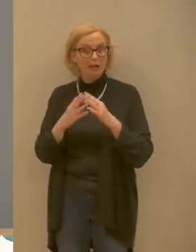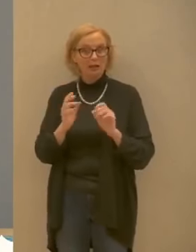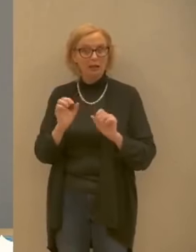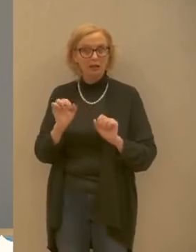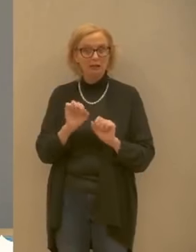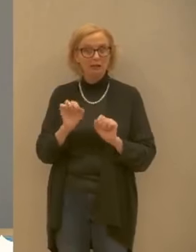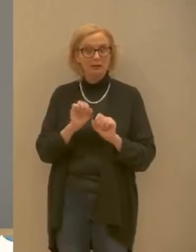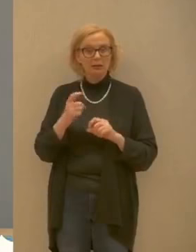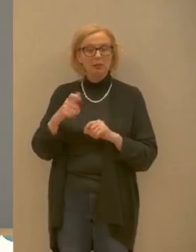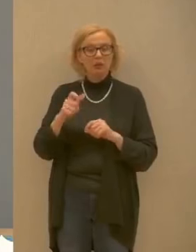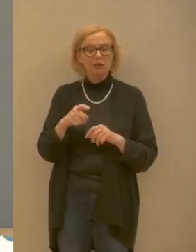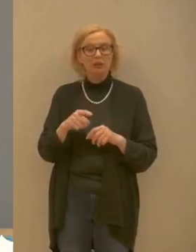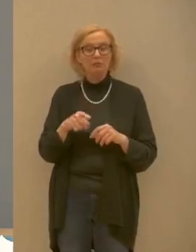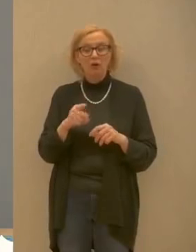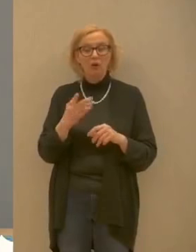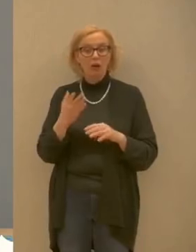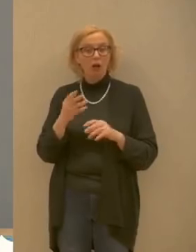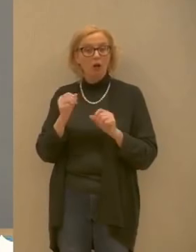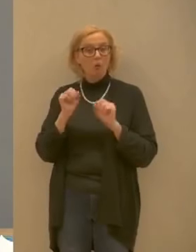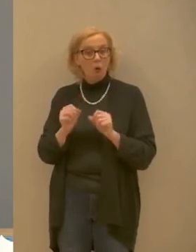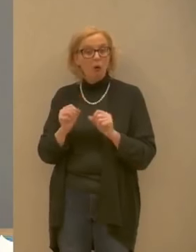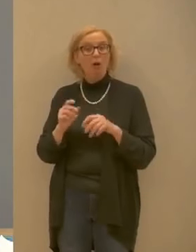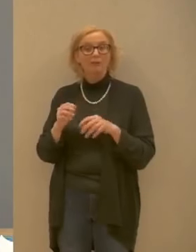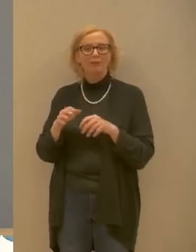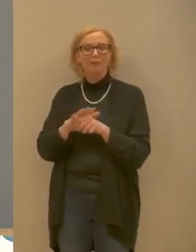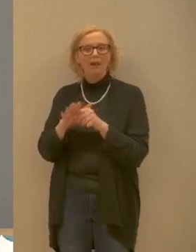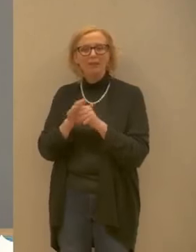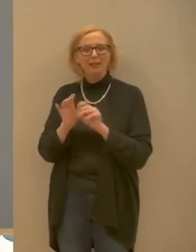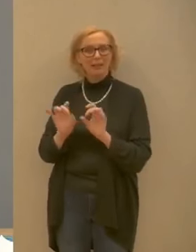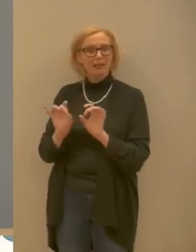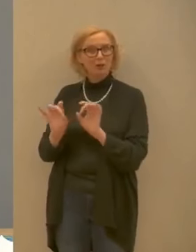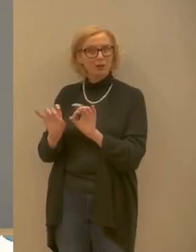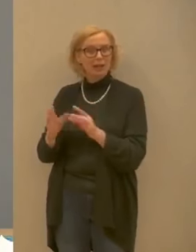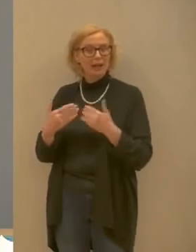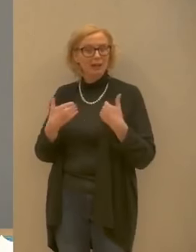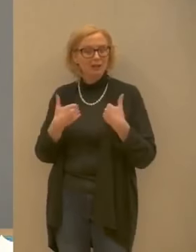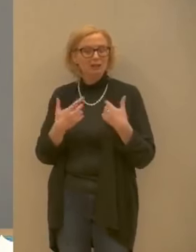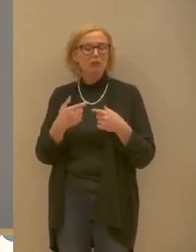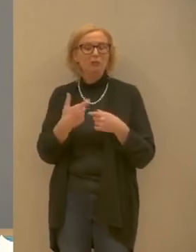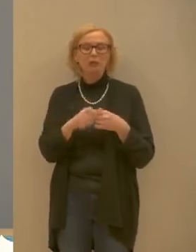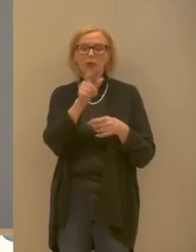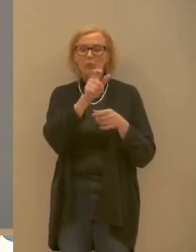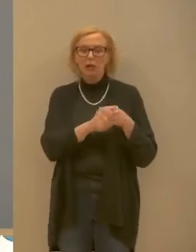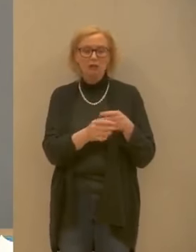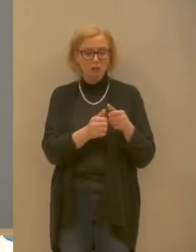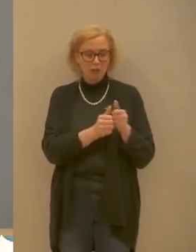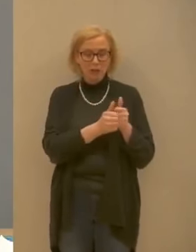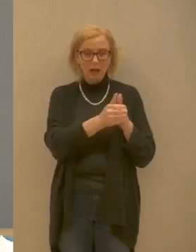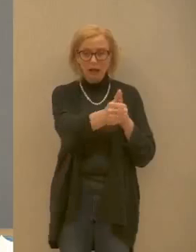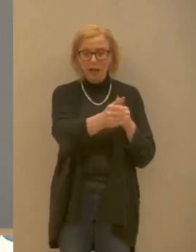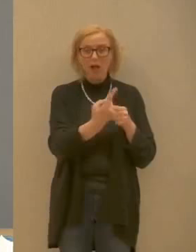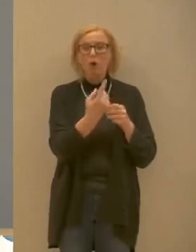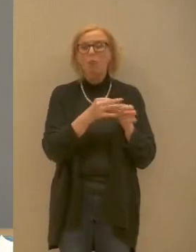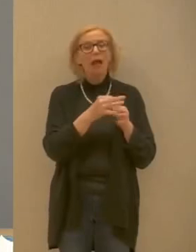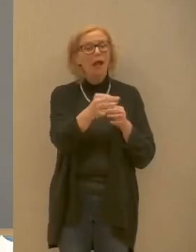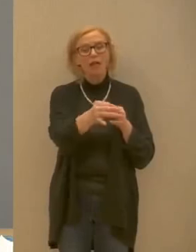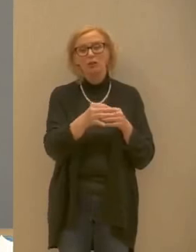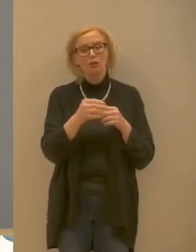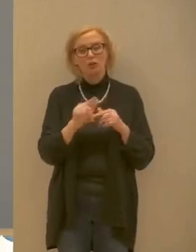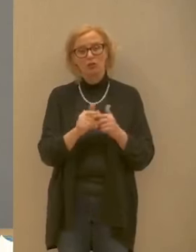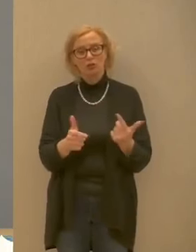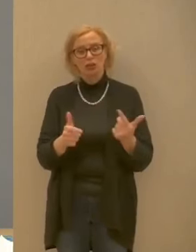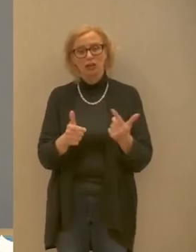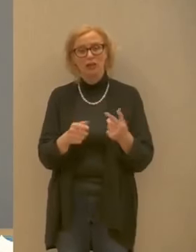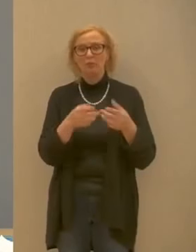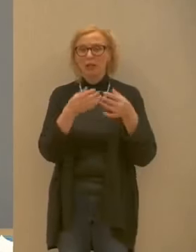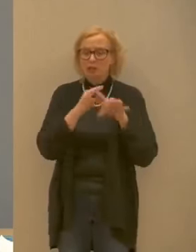perché la gente non ha nessun rispetto dello stare a casa non ha rispetto del metro di distanza nonostante i continui annunci c'è